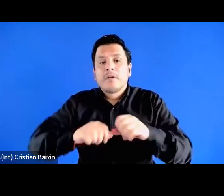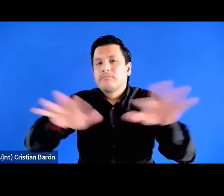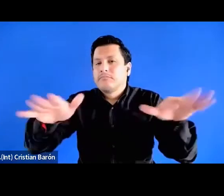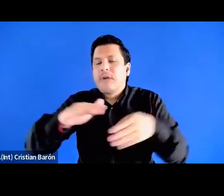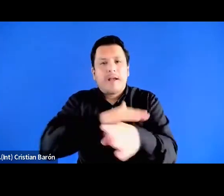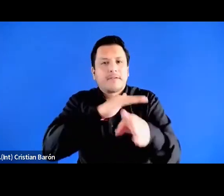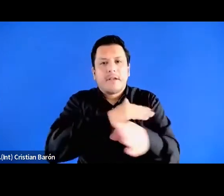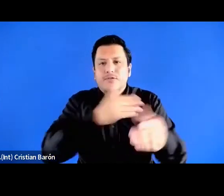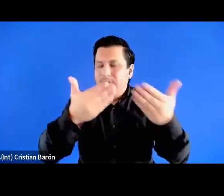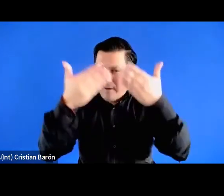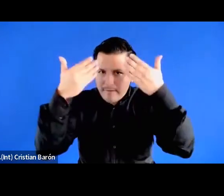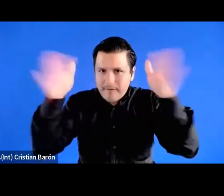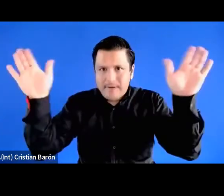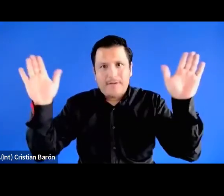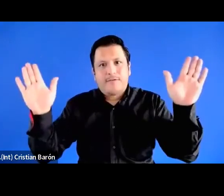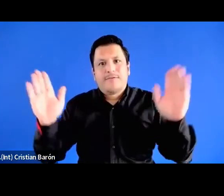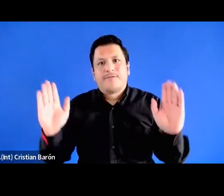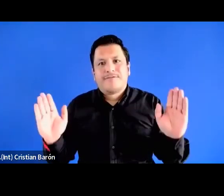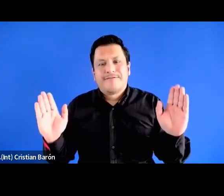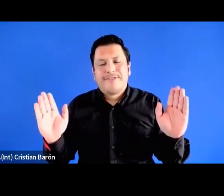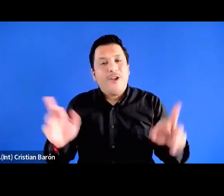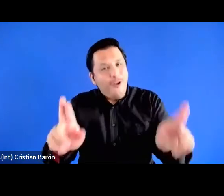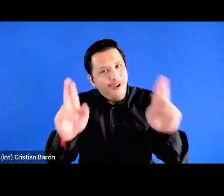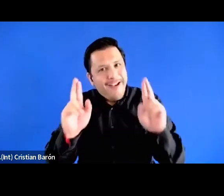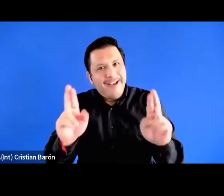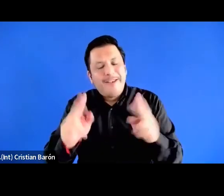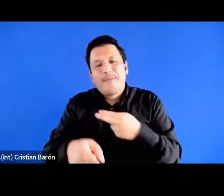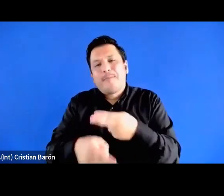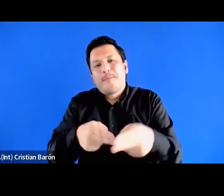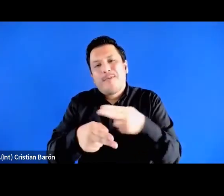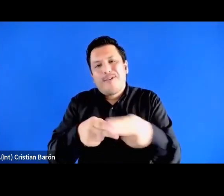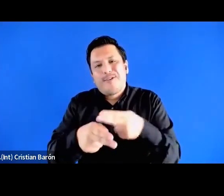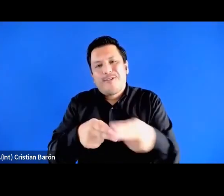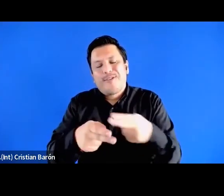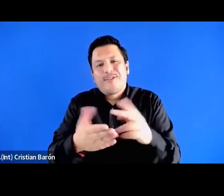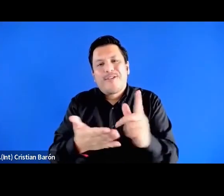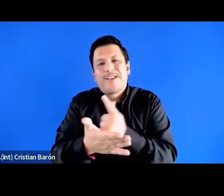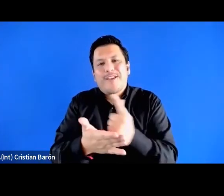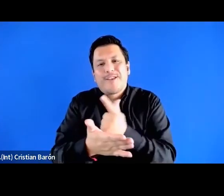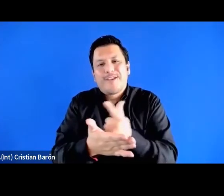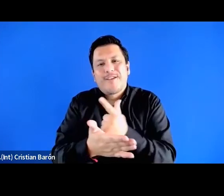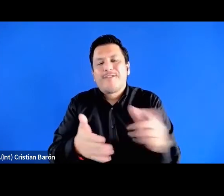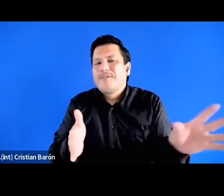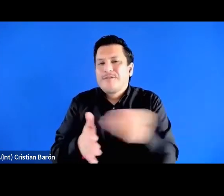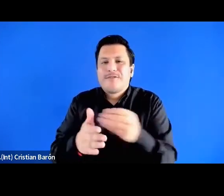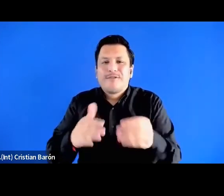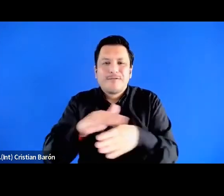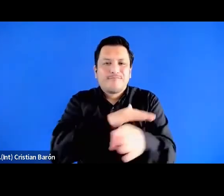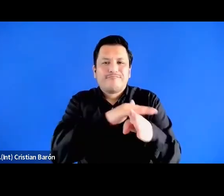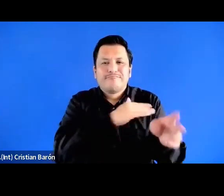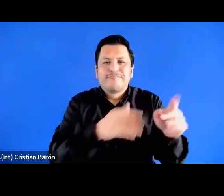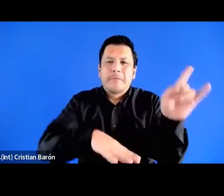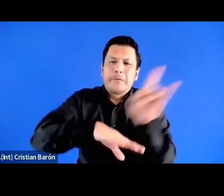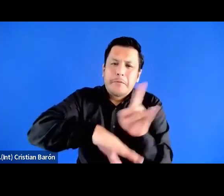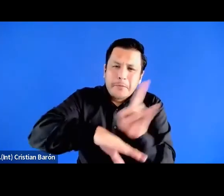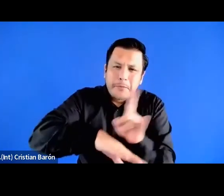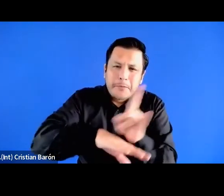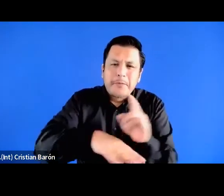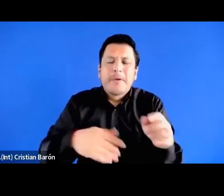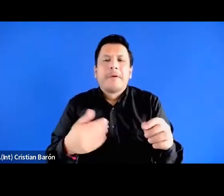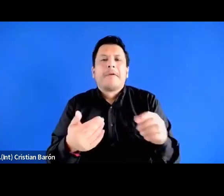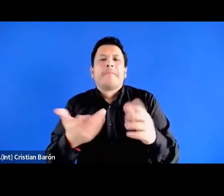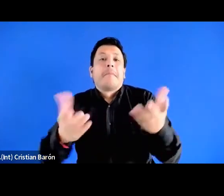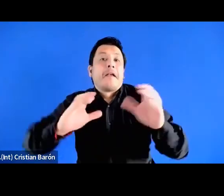abierto y yo aspiro a que muy pronto sea un libro de acceso abierto que se pueda descargar, utilizar en